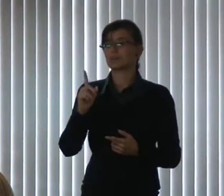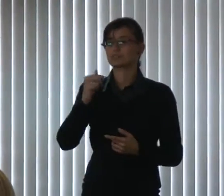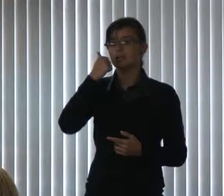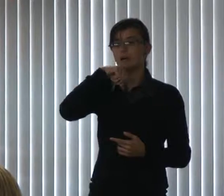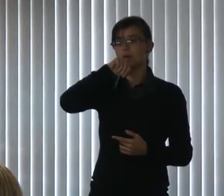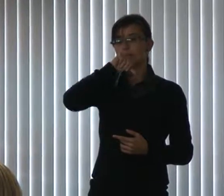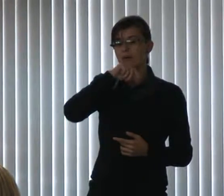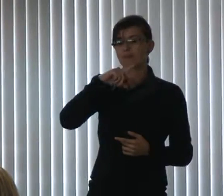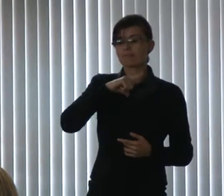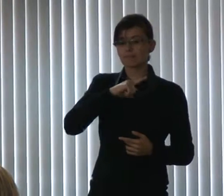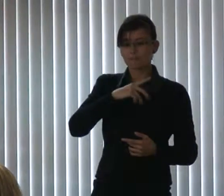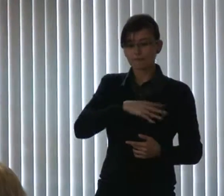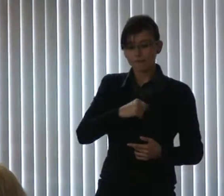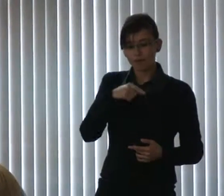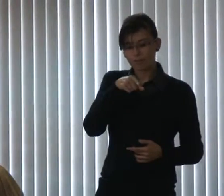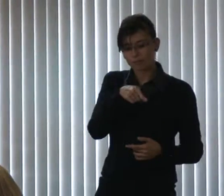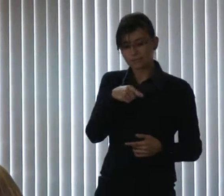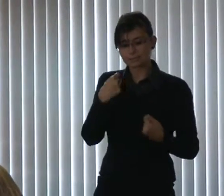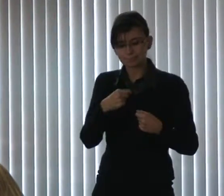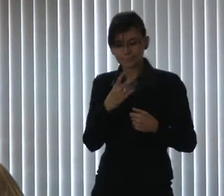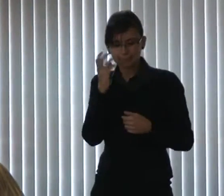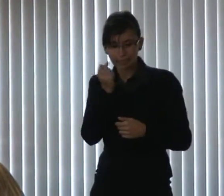alimenta com leite especial e que se alimenta por sonda.